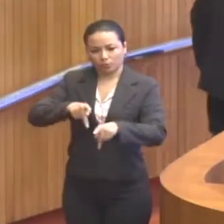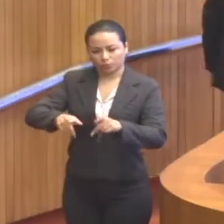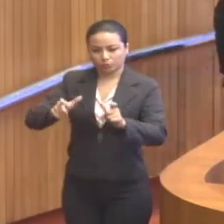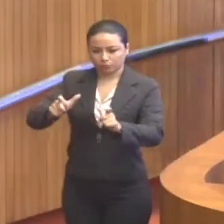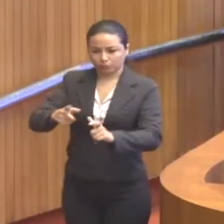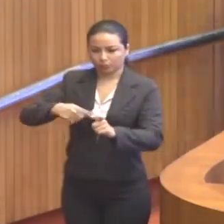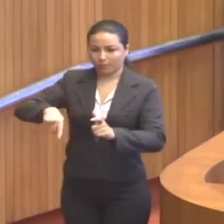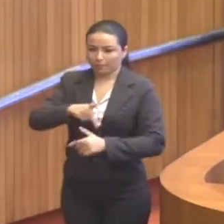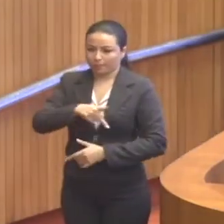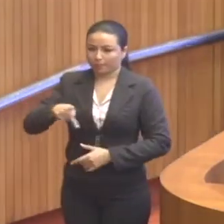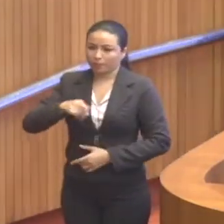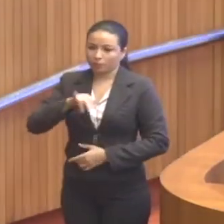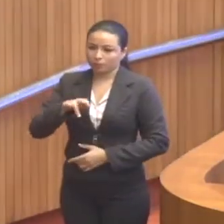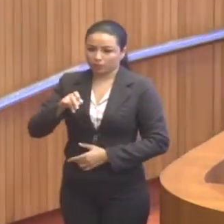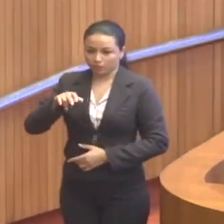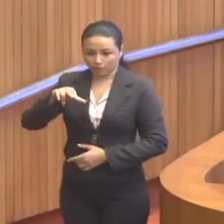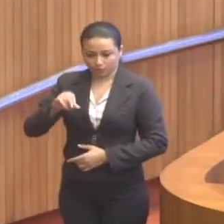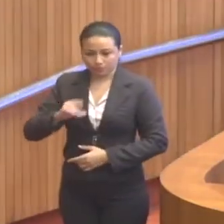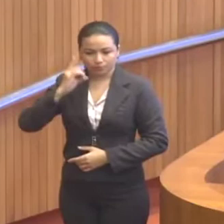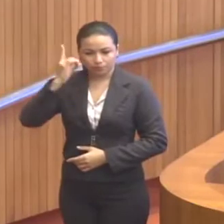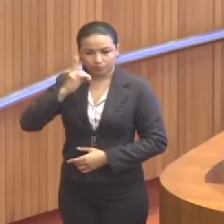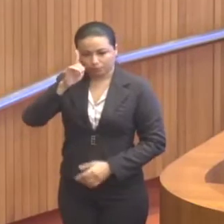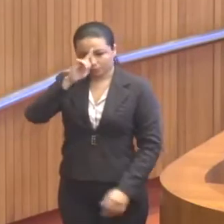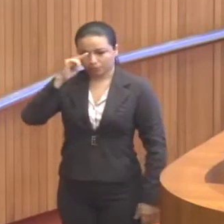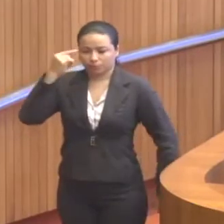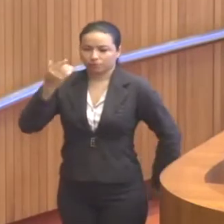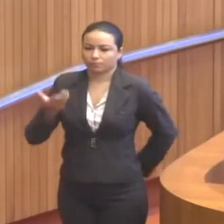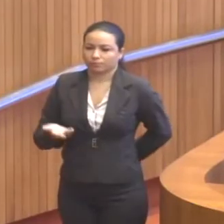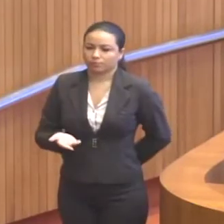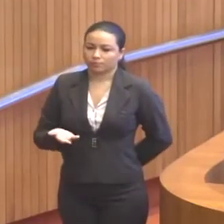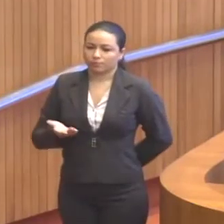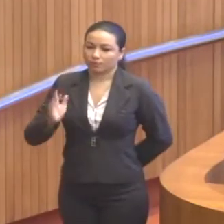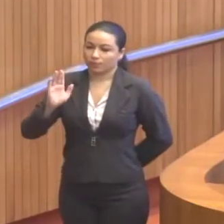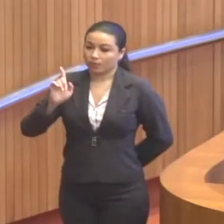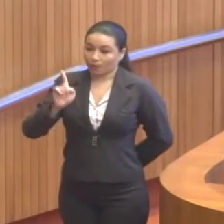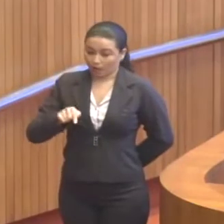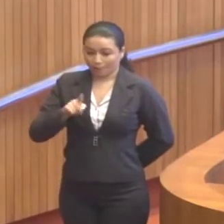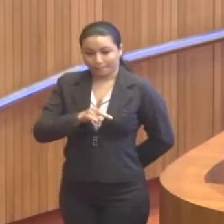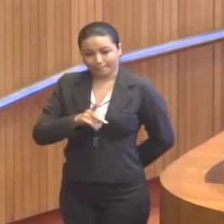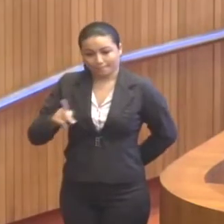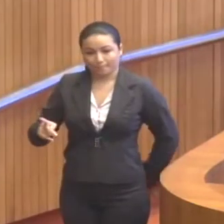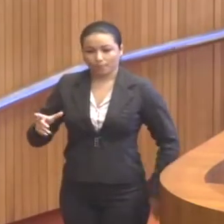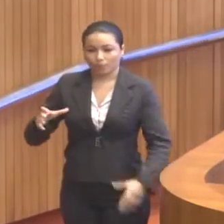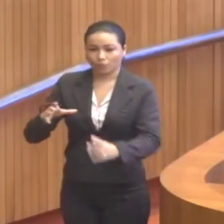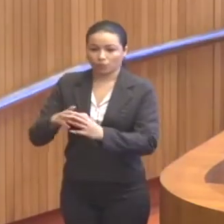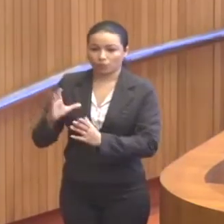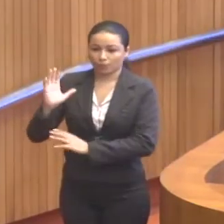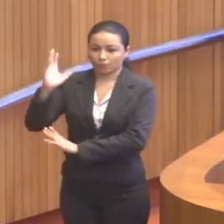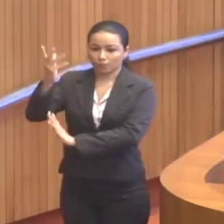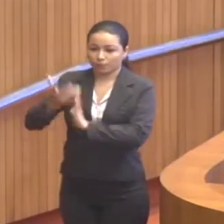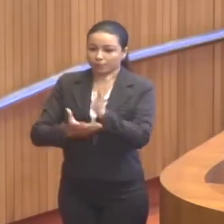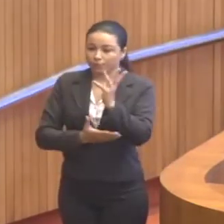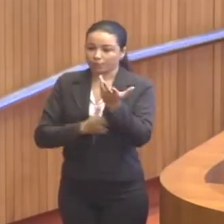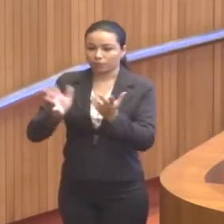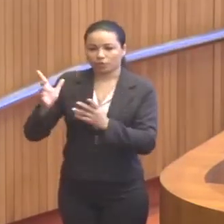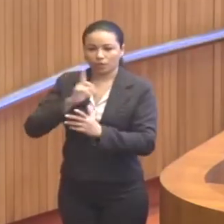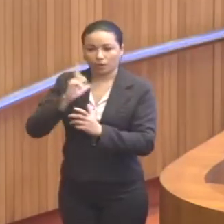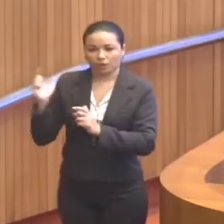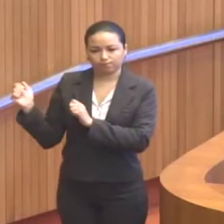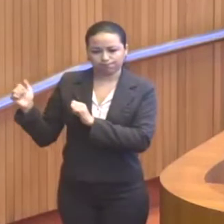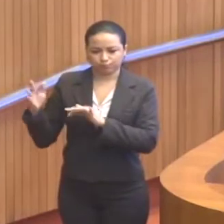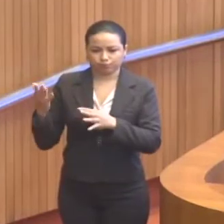município de presidente Juscelino, deputada Elisiane, que é presidente da comissão de meio ambiente, está vindo,